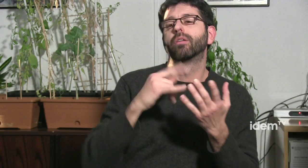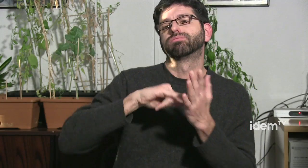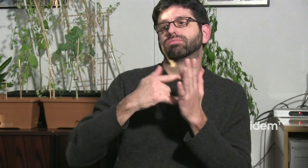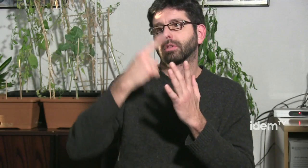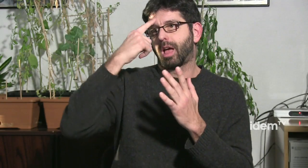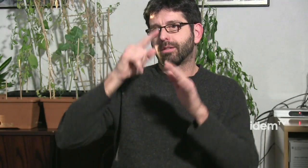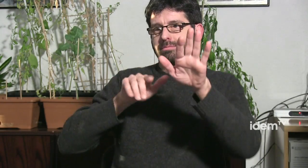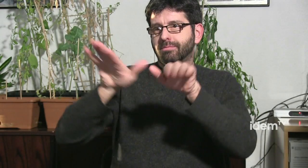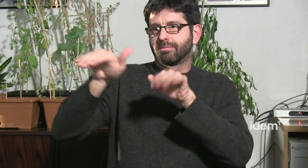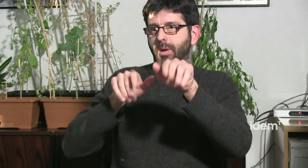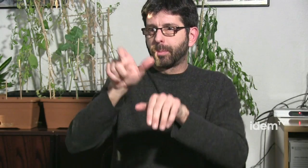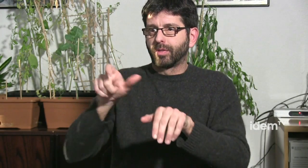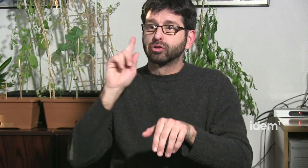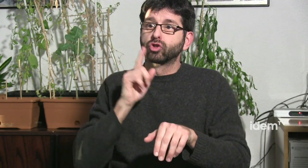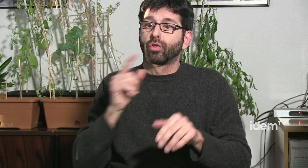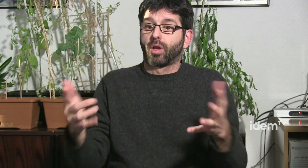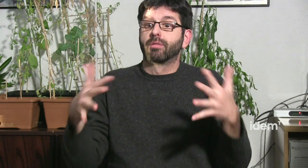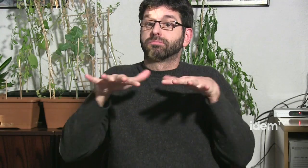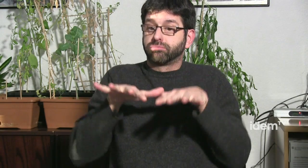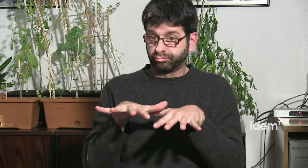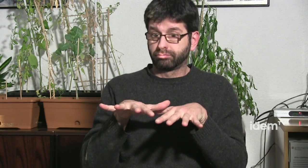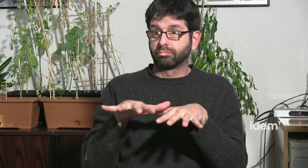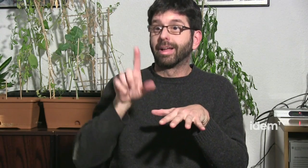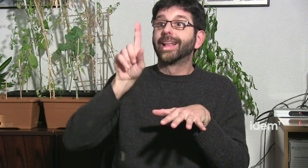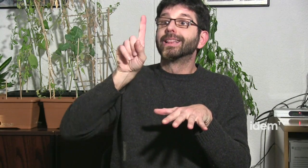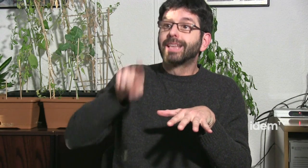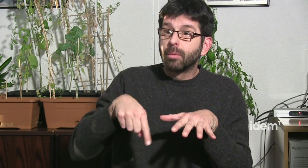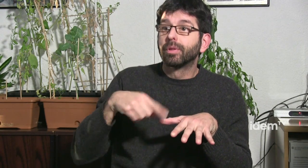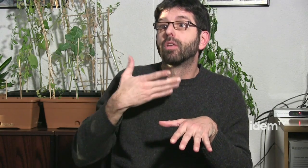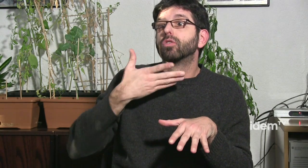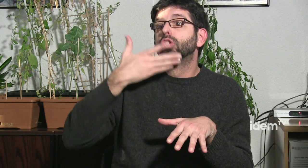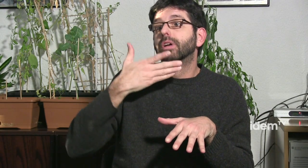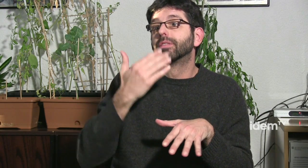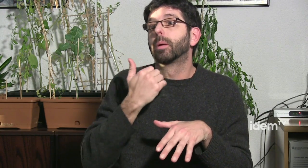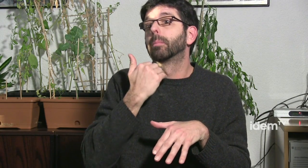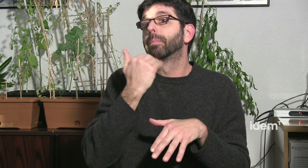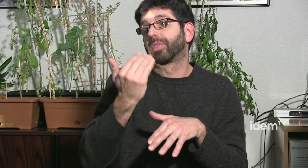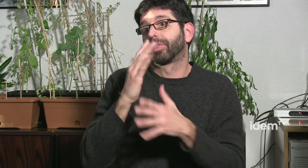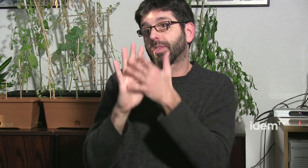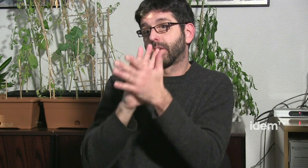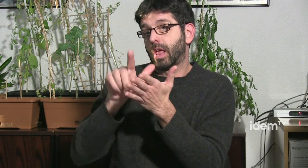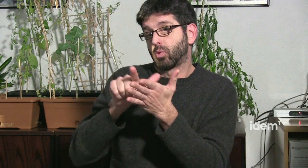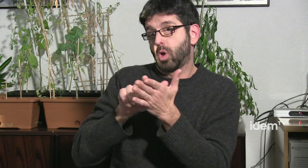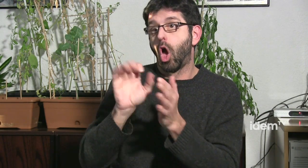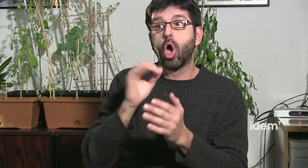Encara que nosaltres tenim una identitat com sorda, ens volem asseure també amb els oïdors perquè